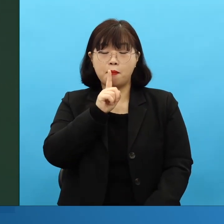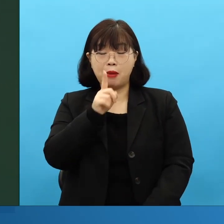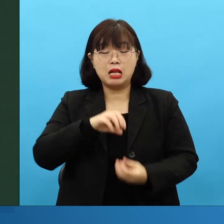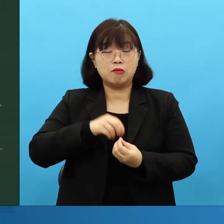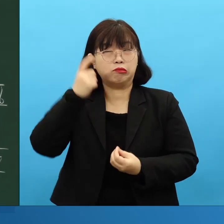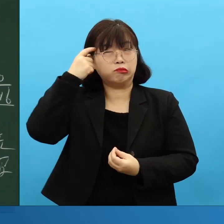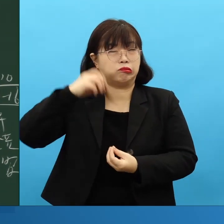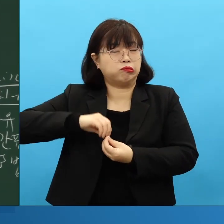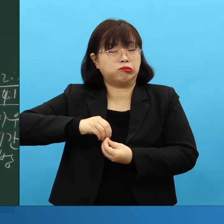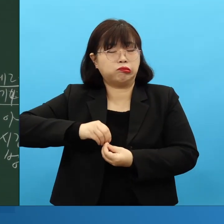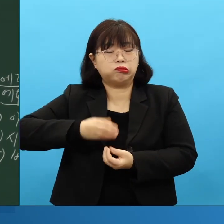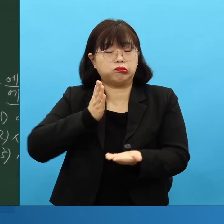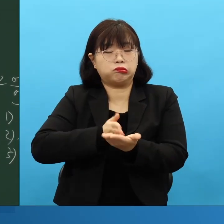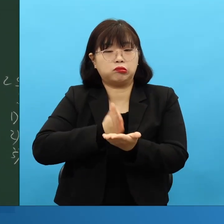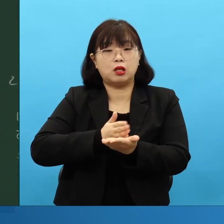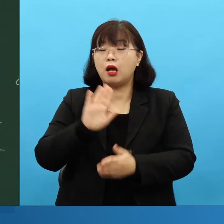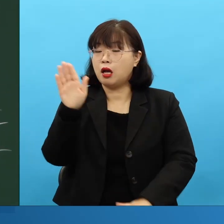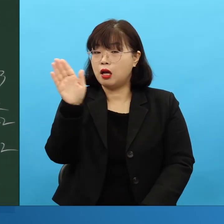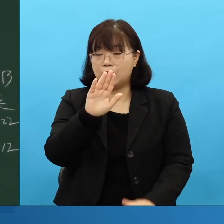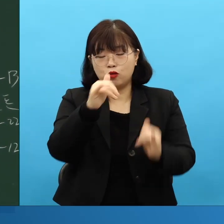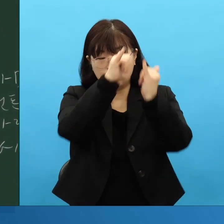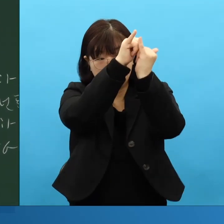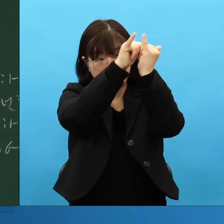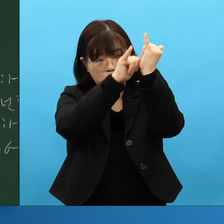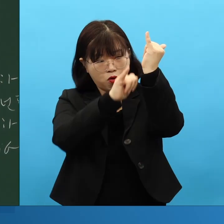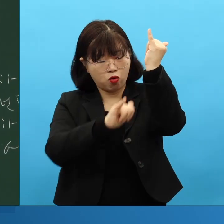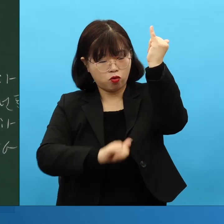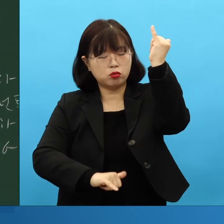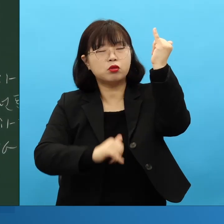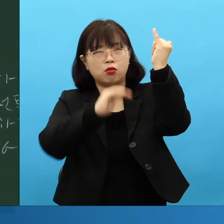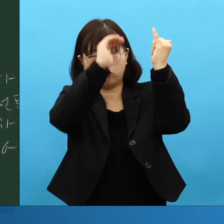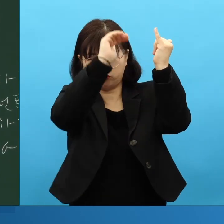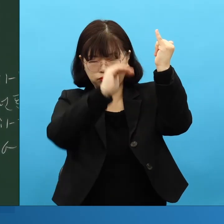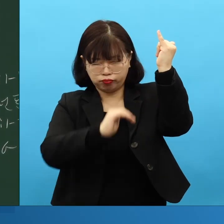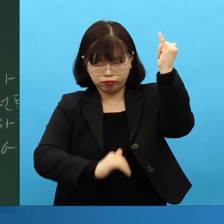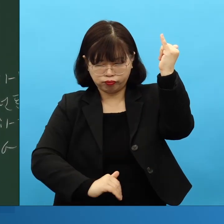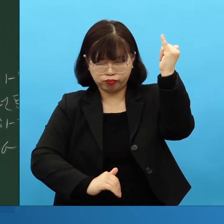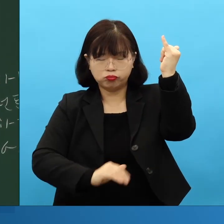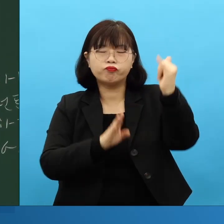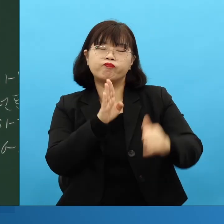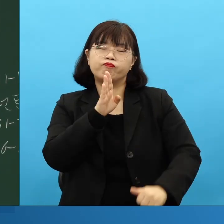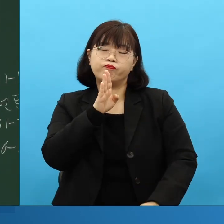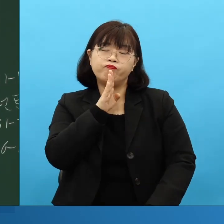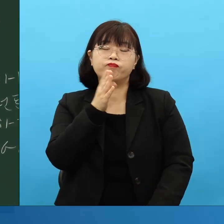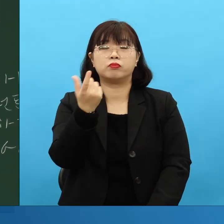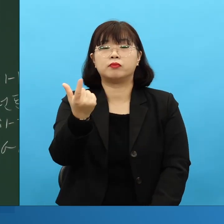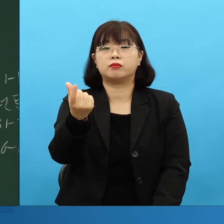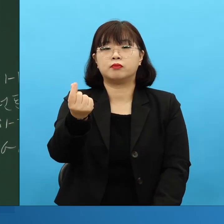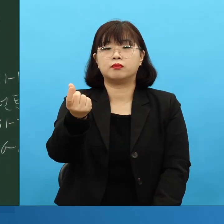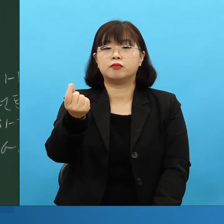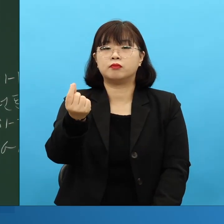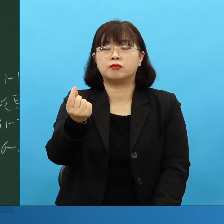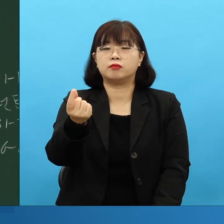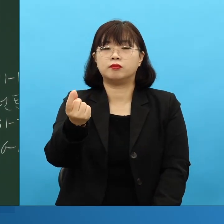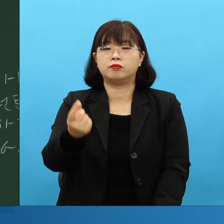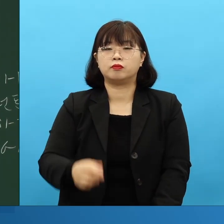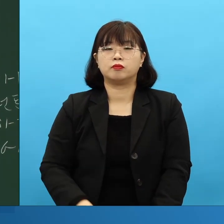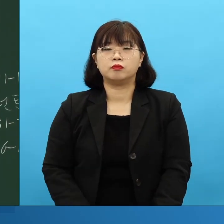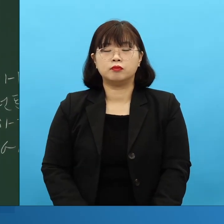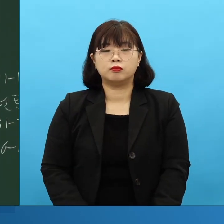그 에스드라는 인물을 만들어냈는데 이게요. 그 나라가 어느 나라입니까? 그때 당시 세계로 움직이고 있는